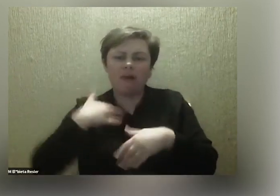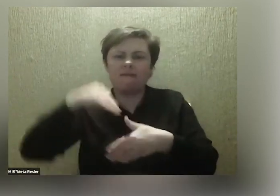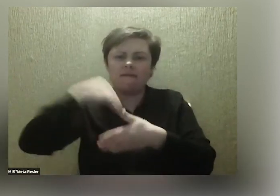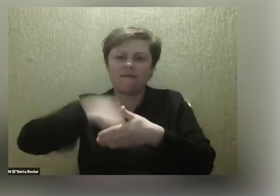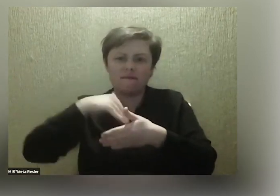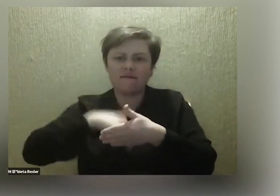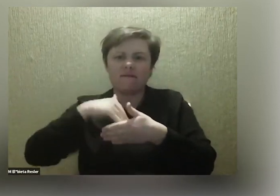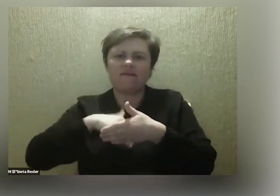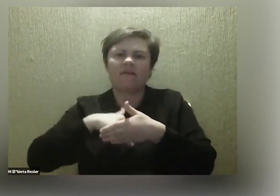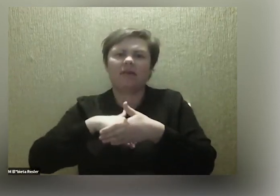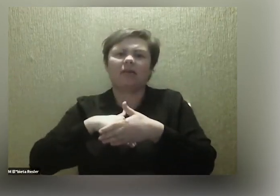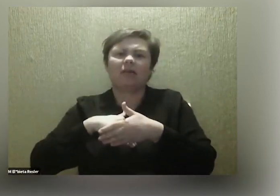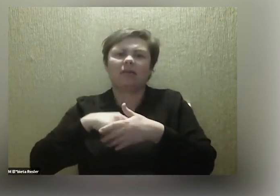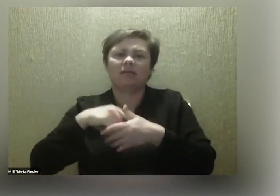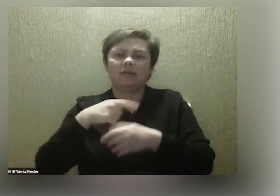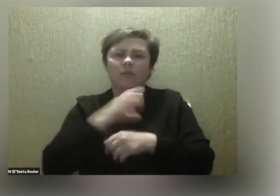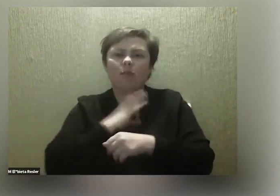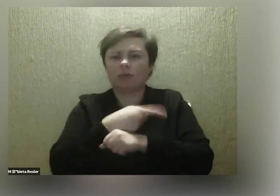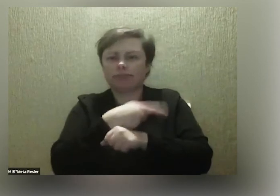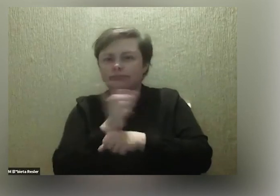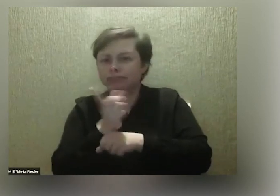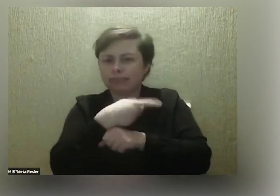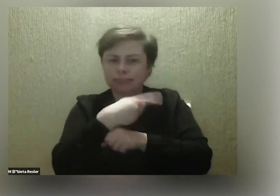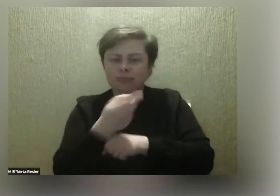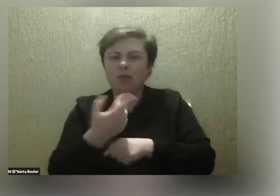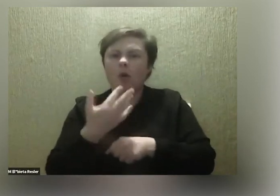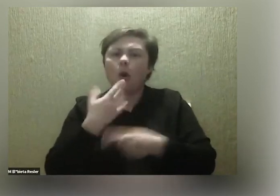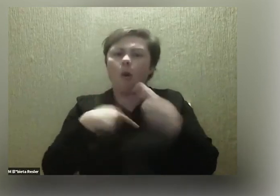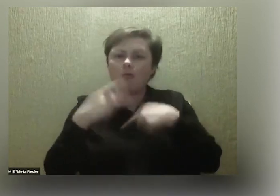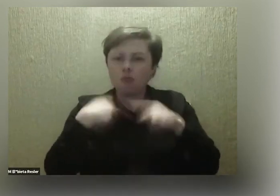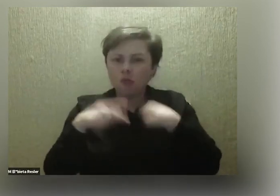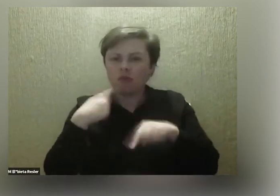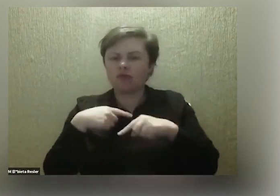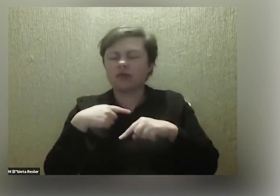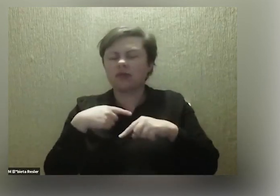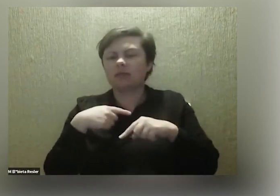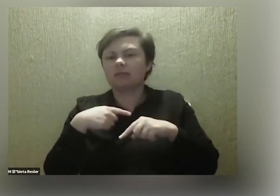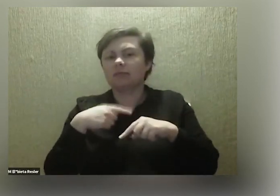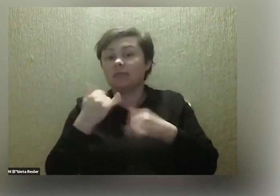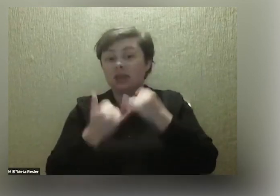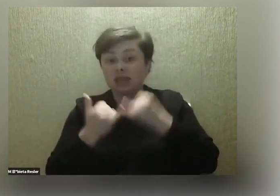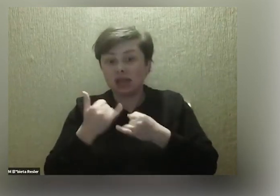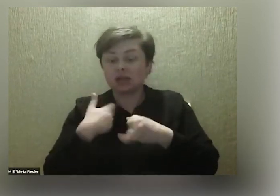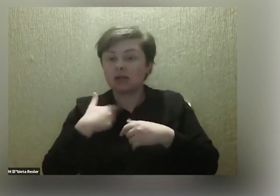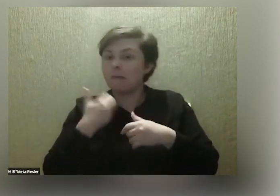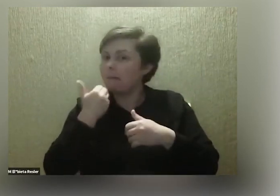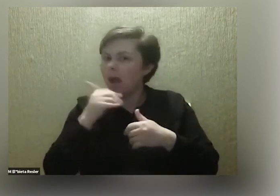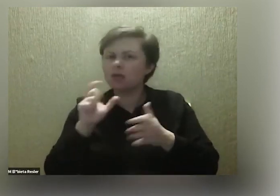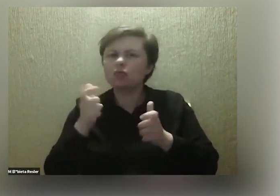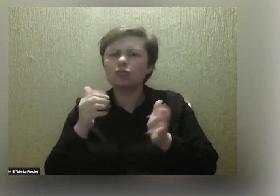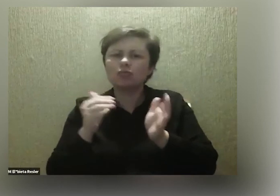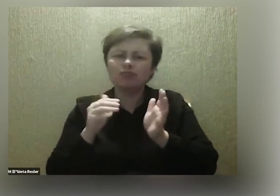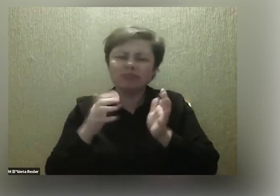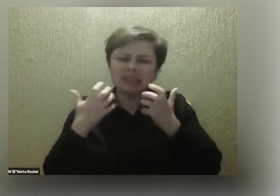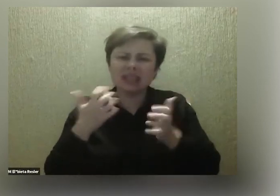ugruntowany kompas, który mi mówi o tym, że jeżeli na czymś mi bardzo zależy, to